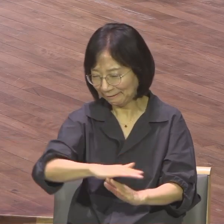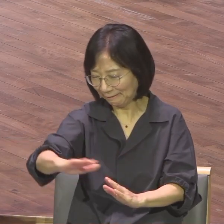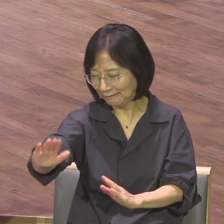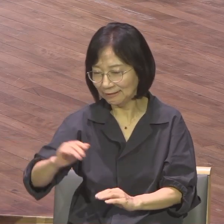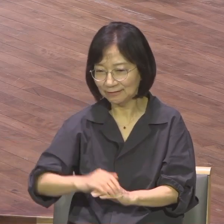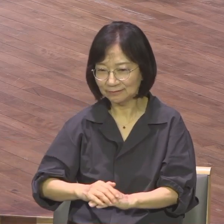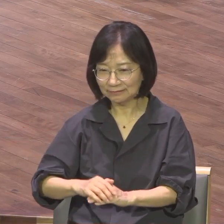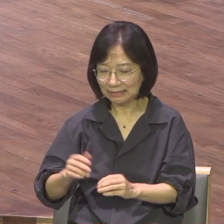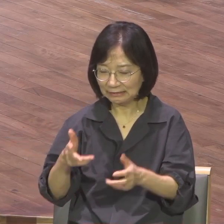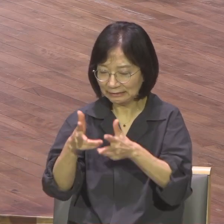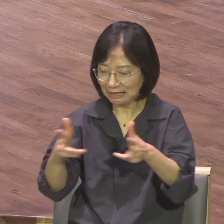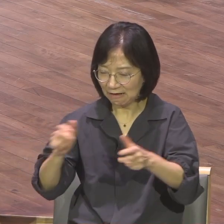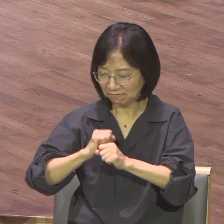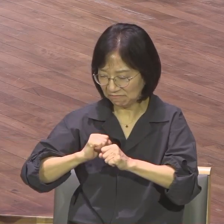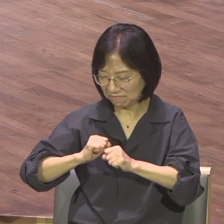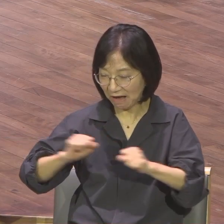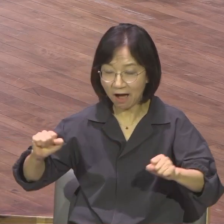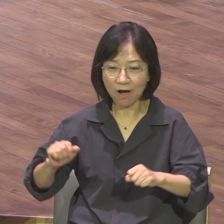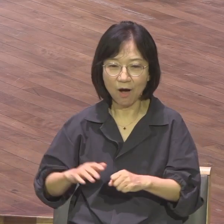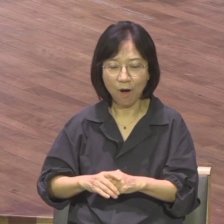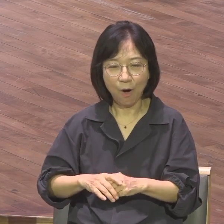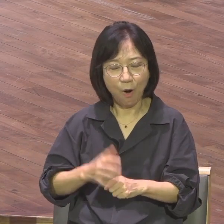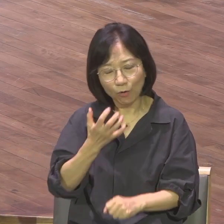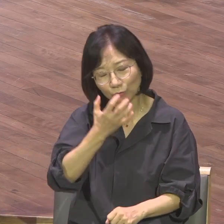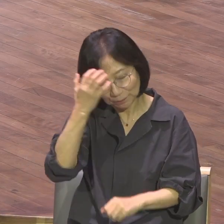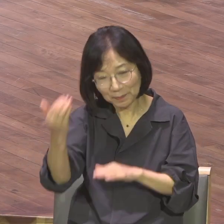크고 꿈을 이룬 거죠 백만 불짜리 집을 샀으니까